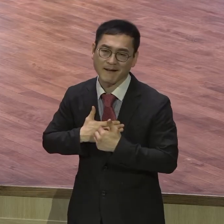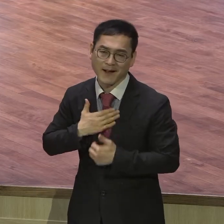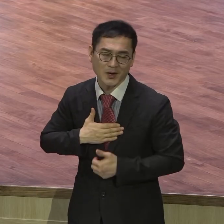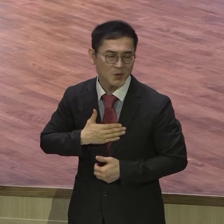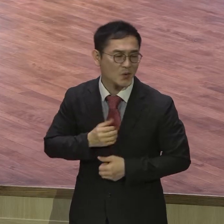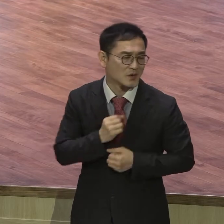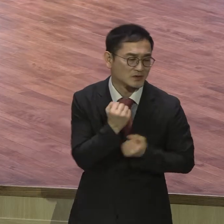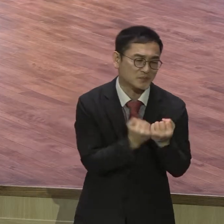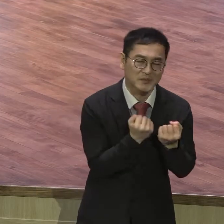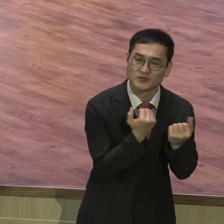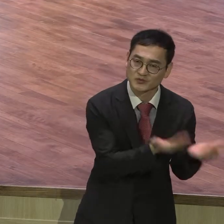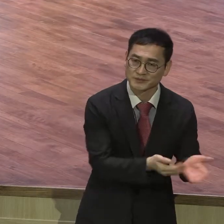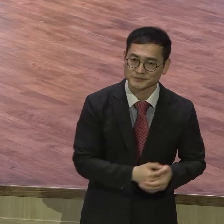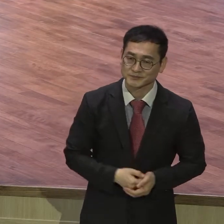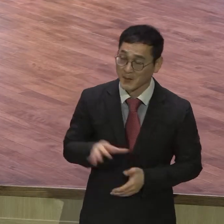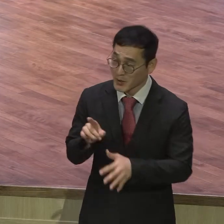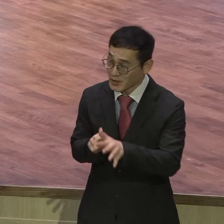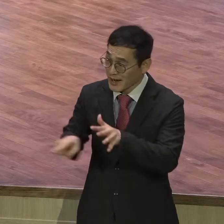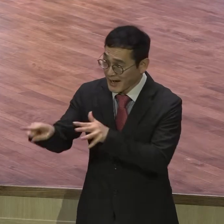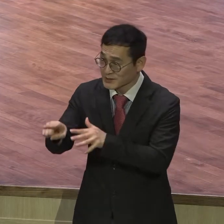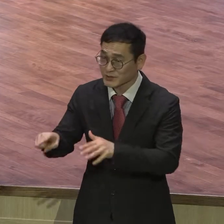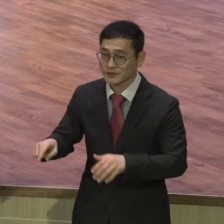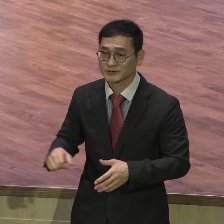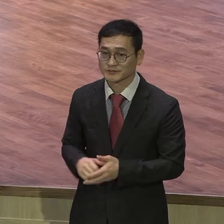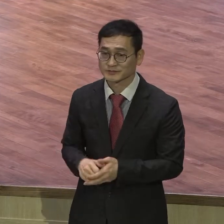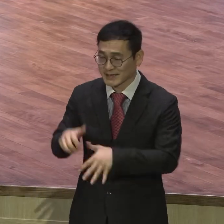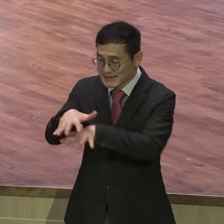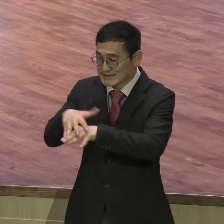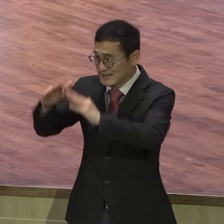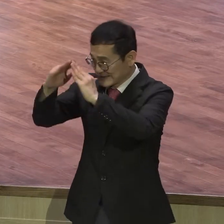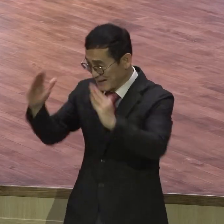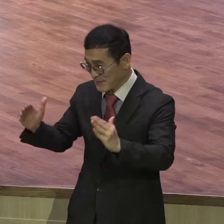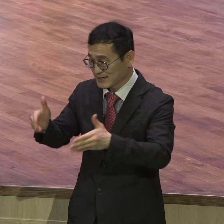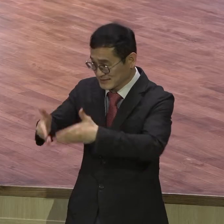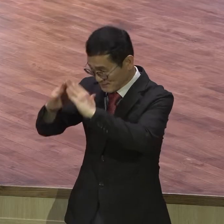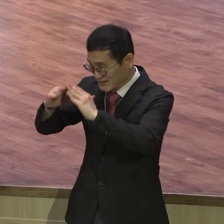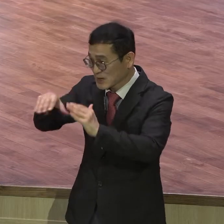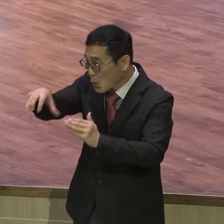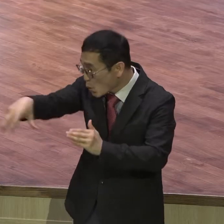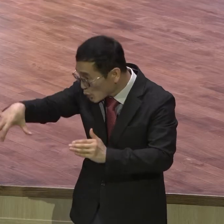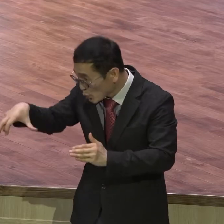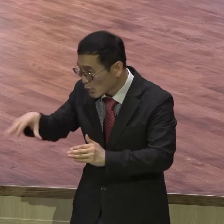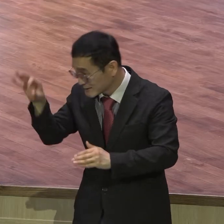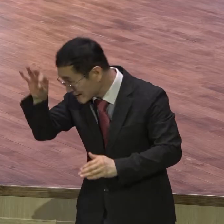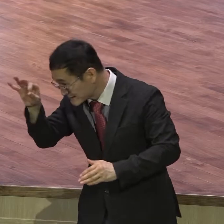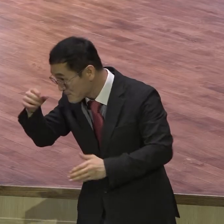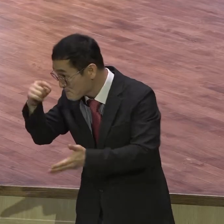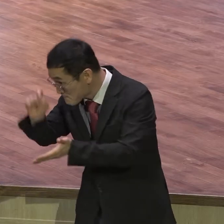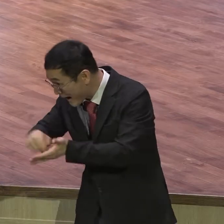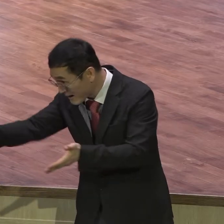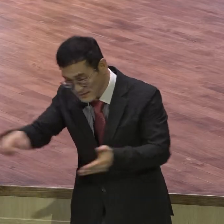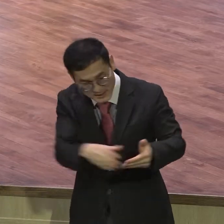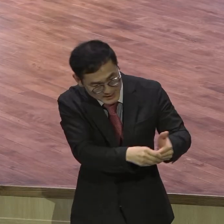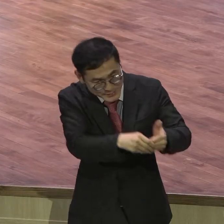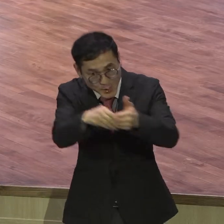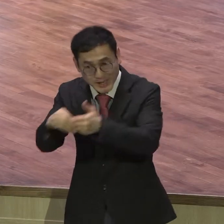길을 가시며 장막칠 곳을 찾으시고 밤에는 불로 낮에는 구름으로 너희가 갈 길을 지시하신